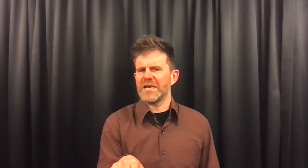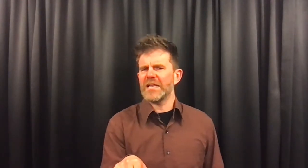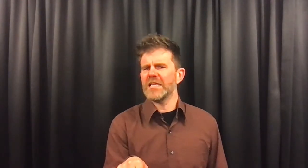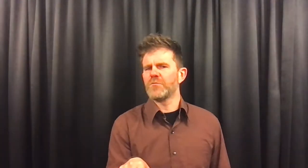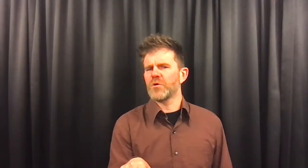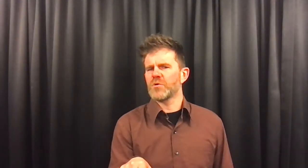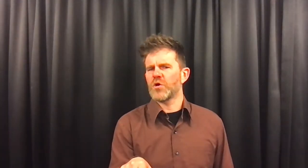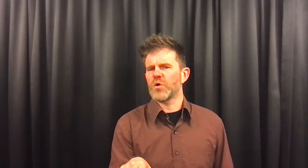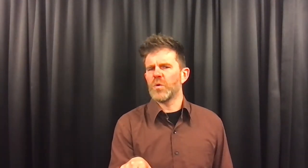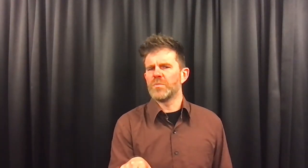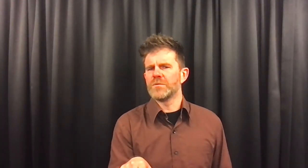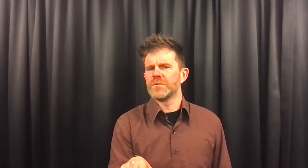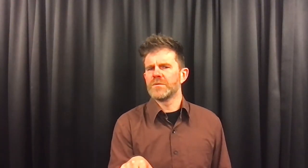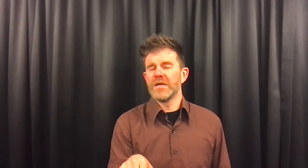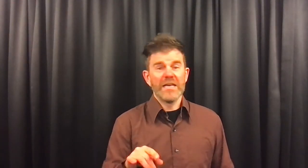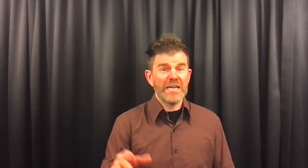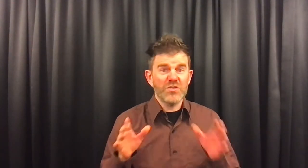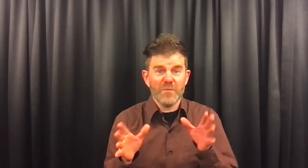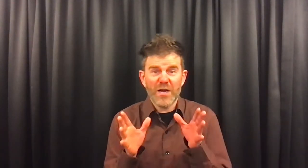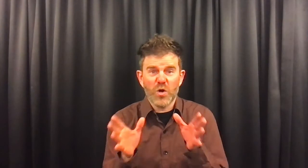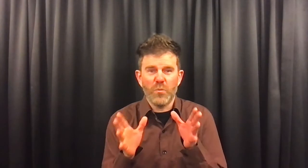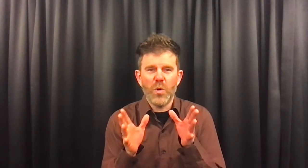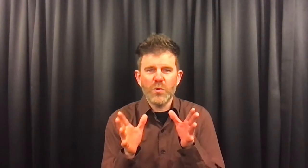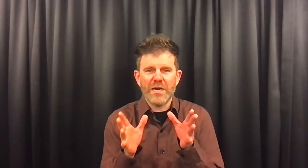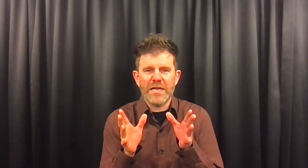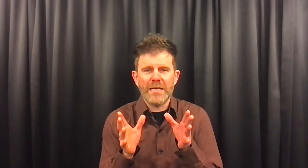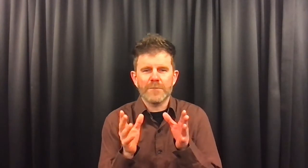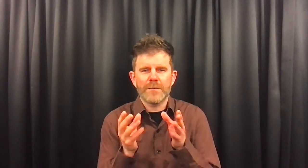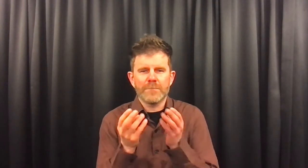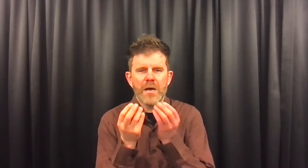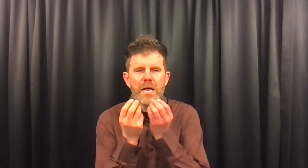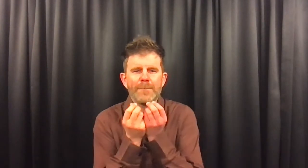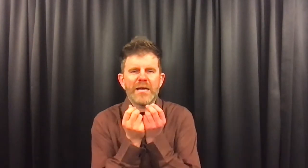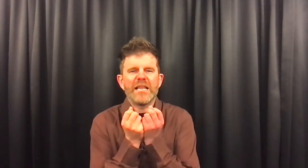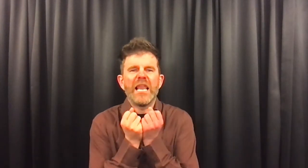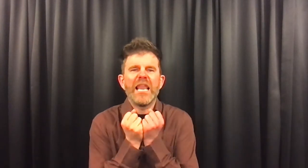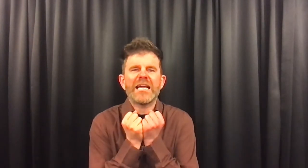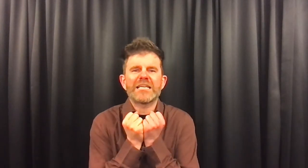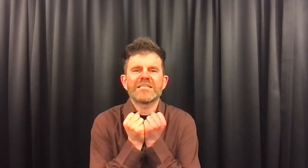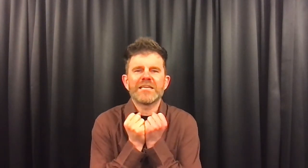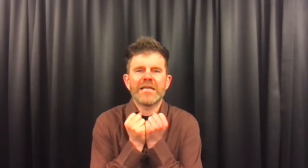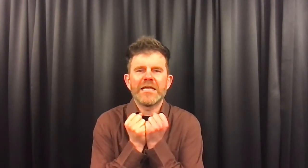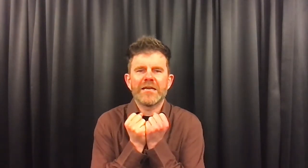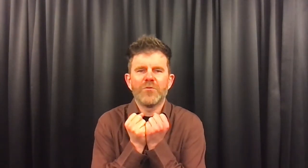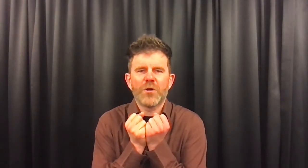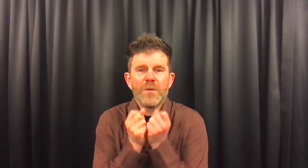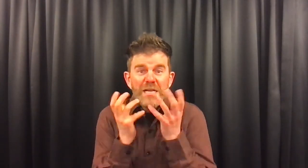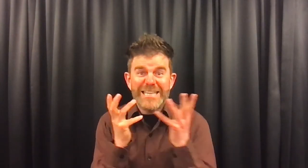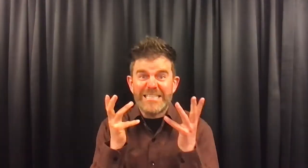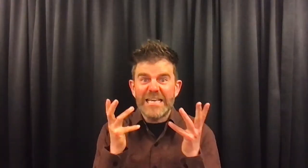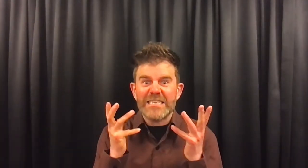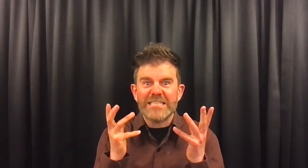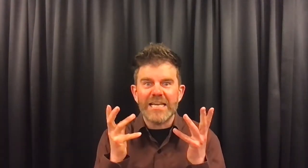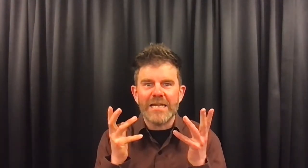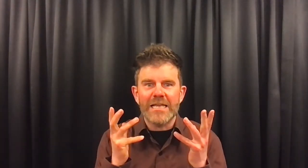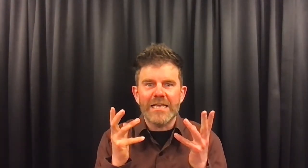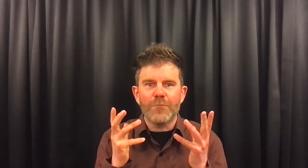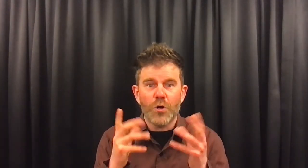regenworm gekropen. Niet zomaar een gewone regenworm, maar de lekkerste regenworm, de dikste regenworm,